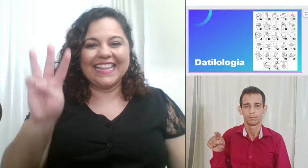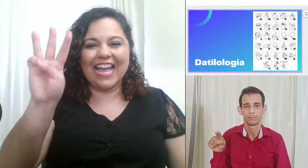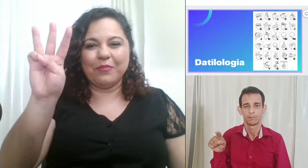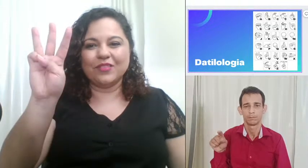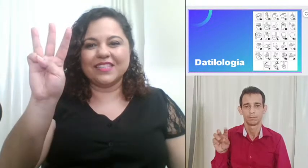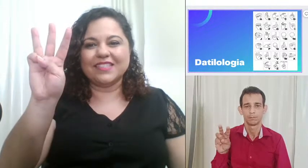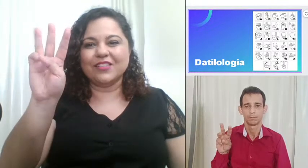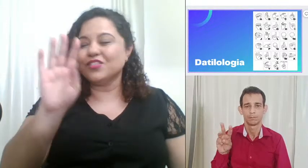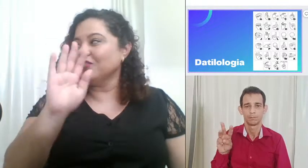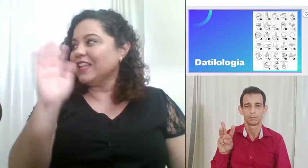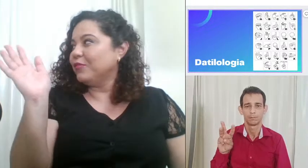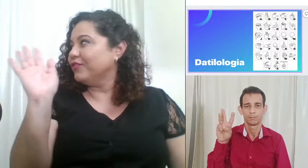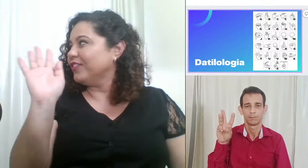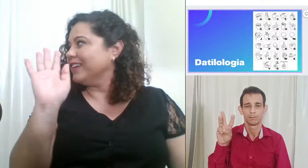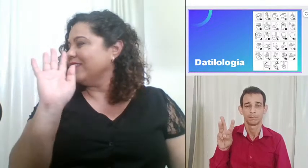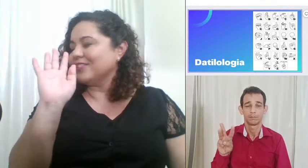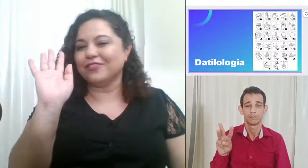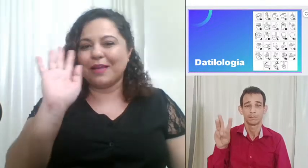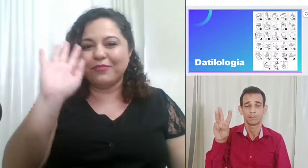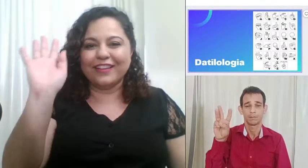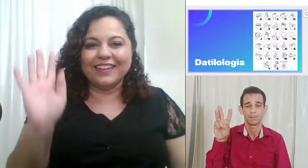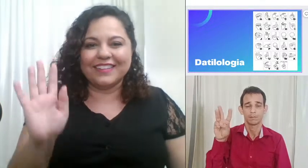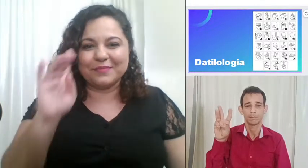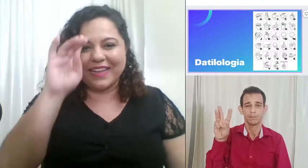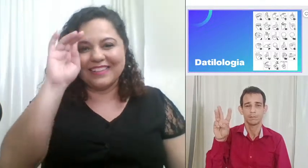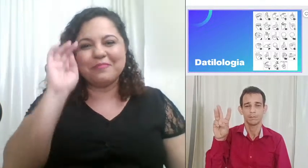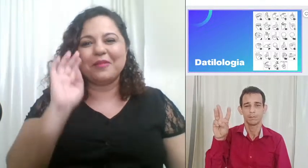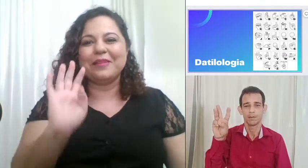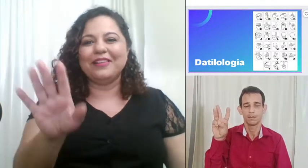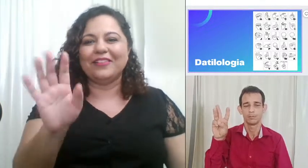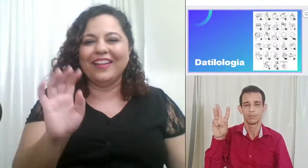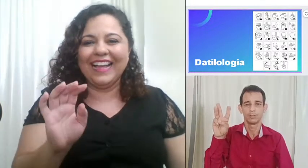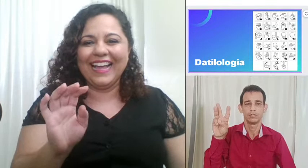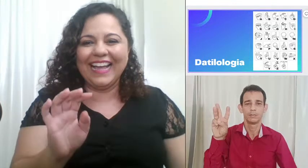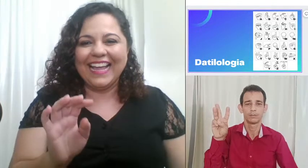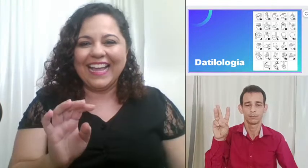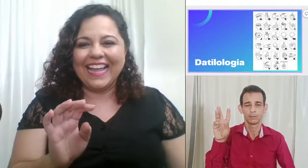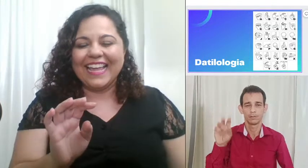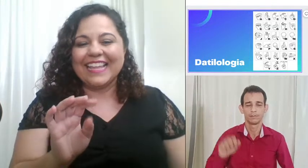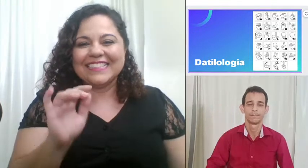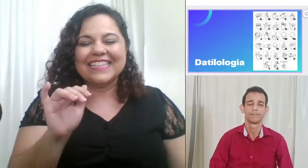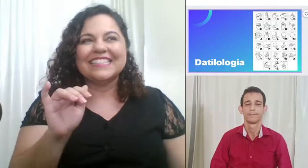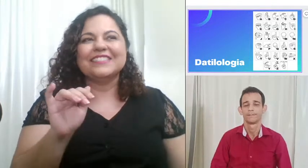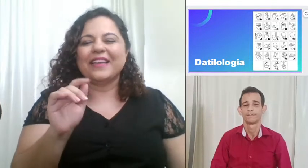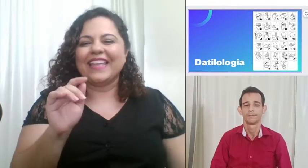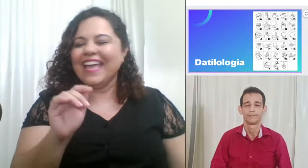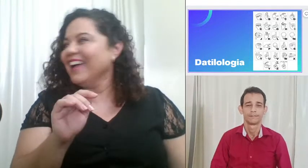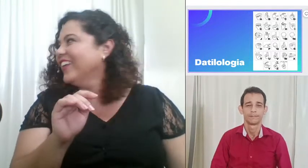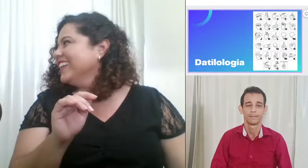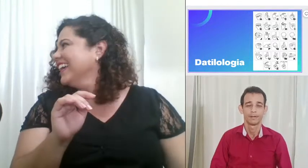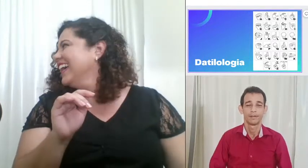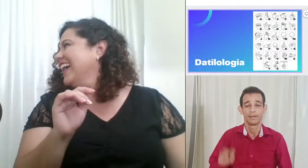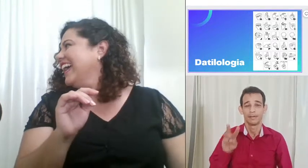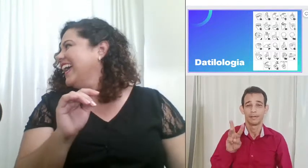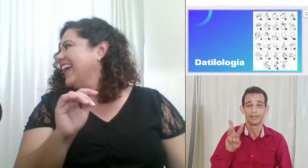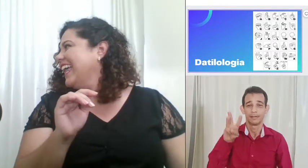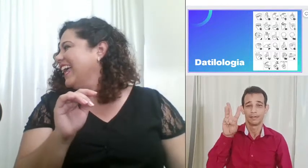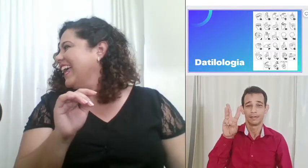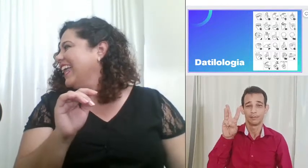W eu esqueci onde que o W fica eu acho que o W fica antes mas não tem problema não como é que é Rony é W